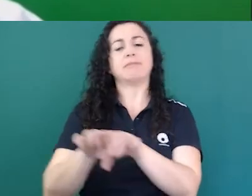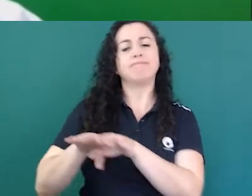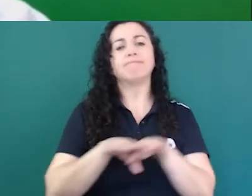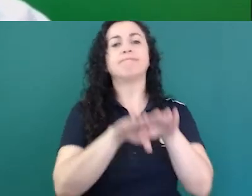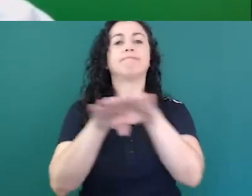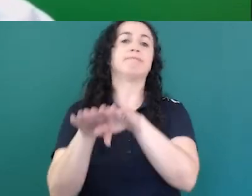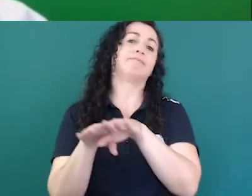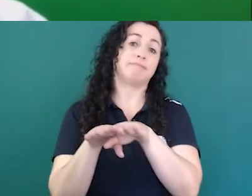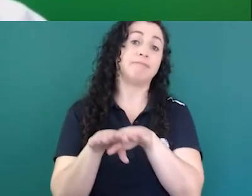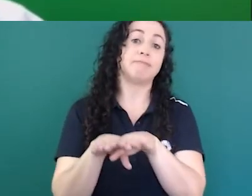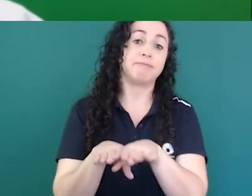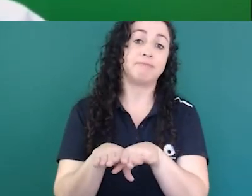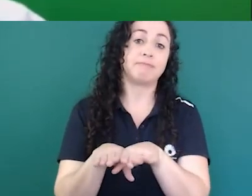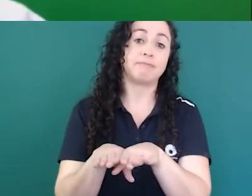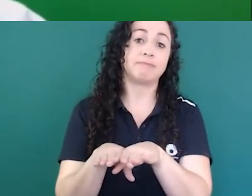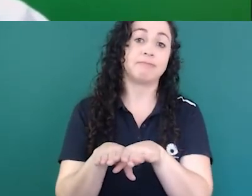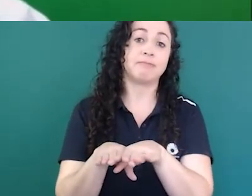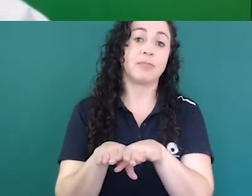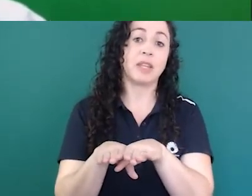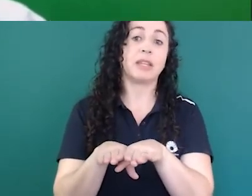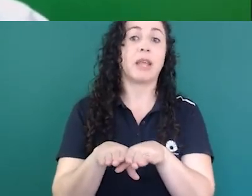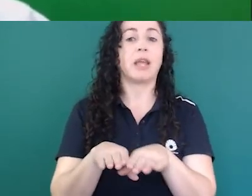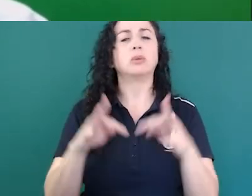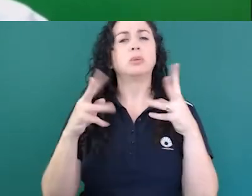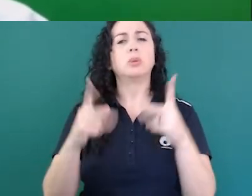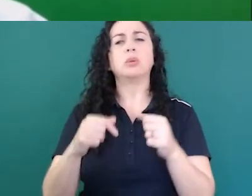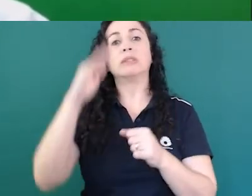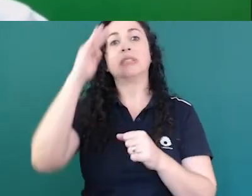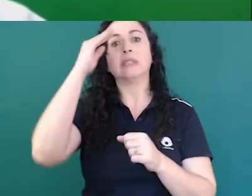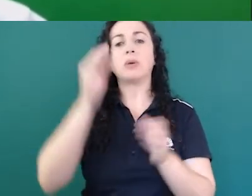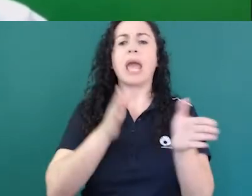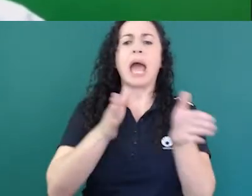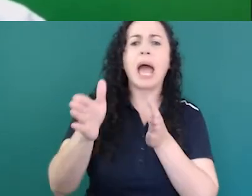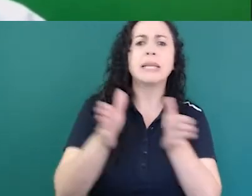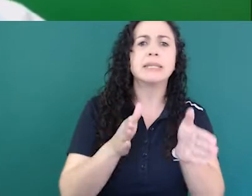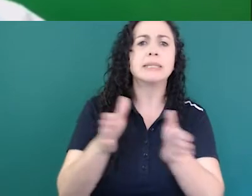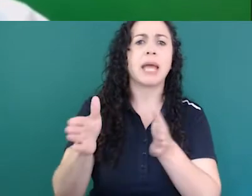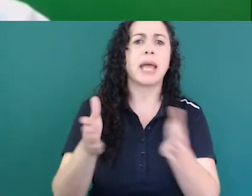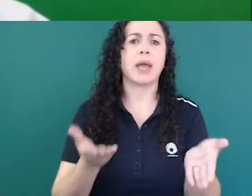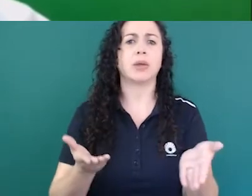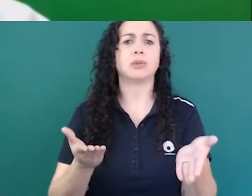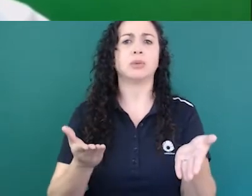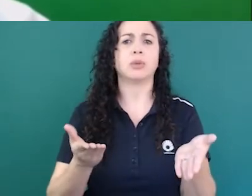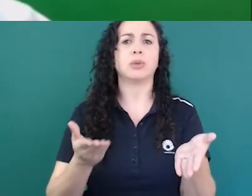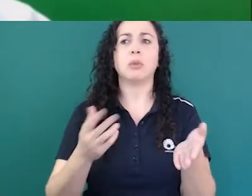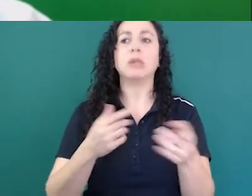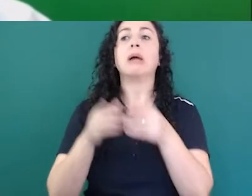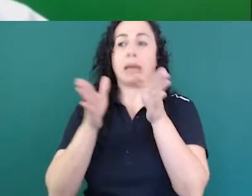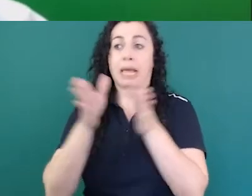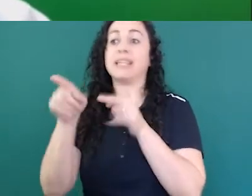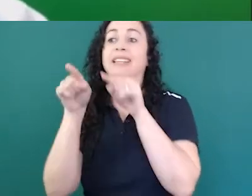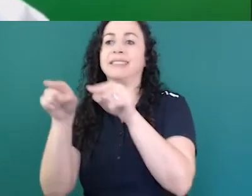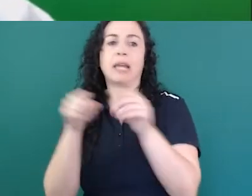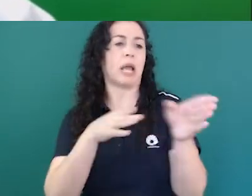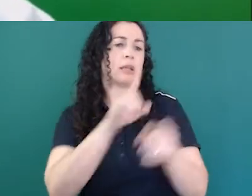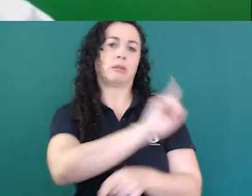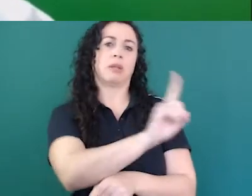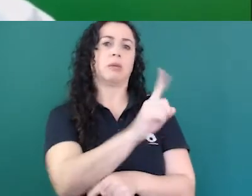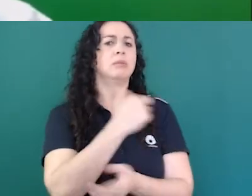acesso a todos os recursos sem distinção para que a gente evolua como eu evoluo